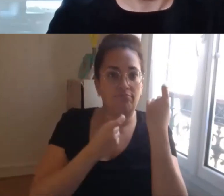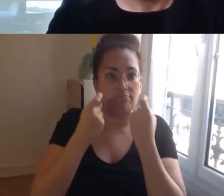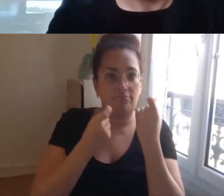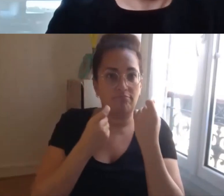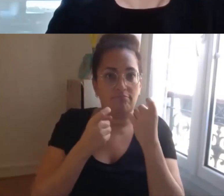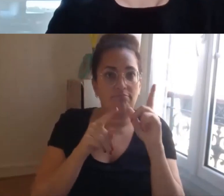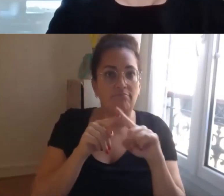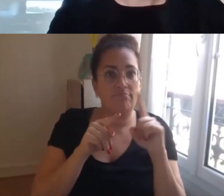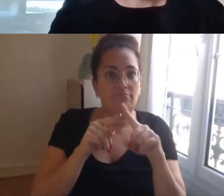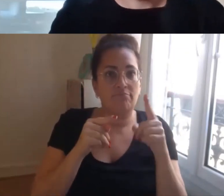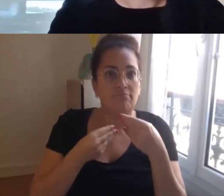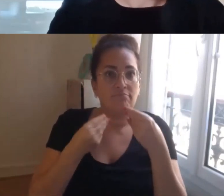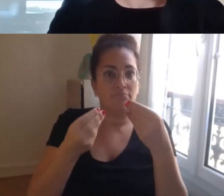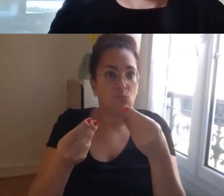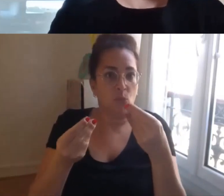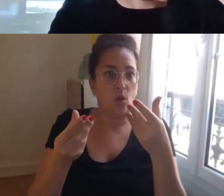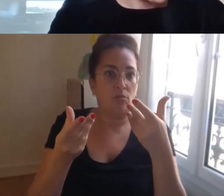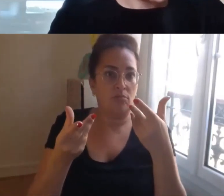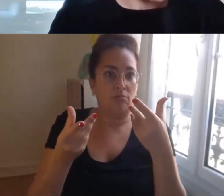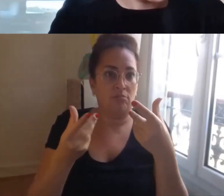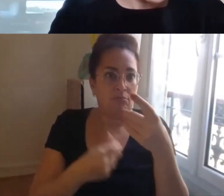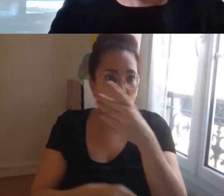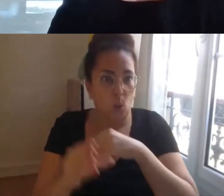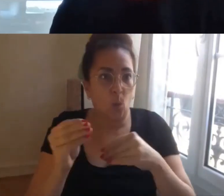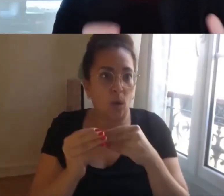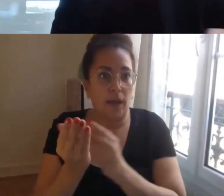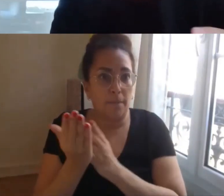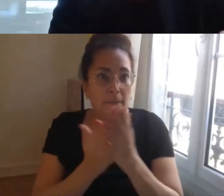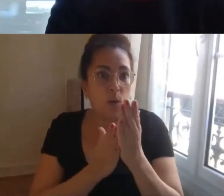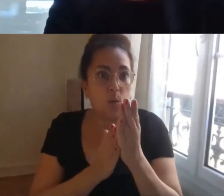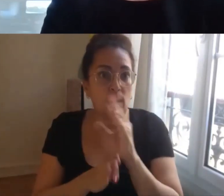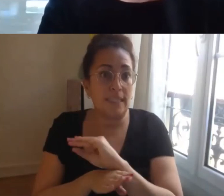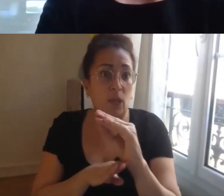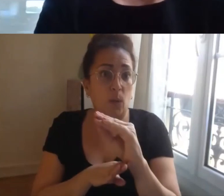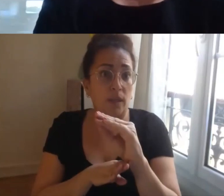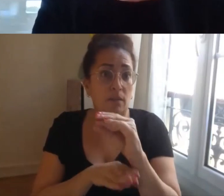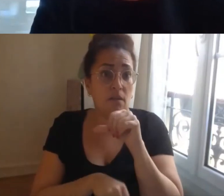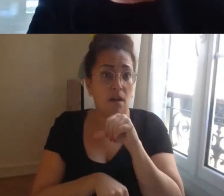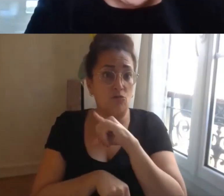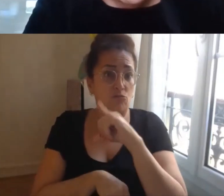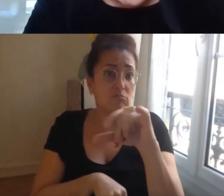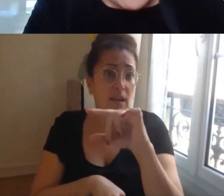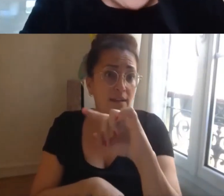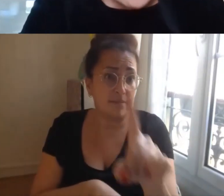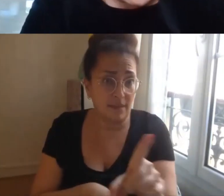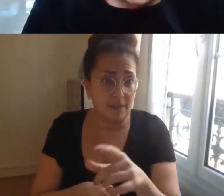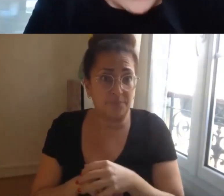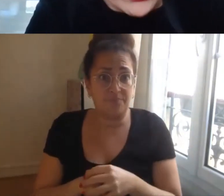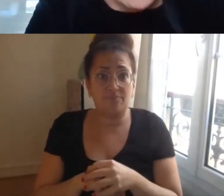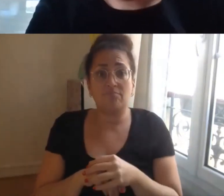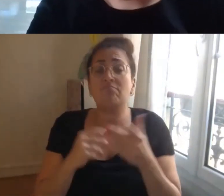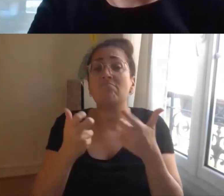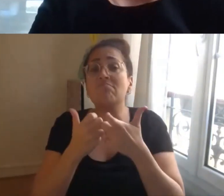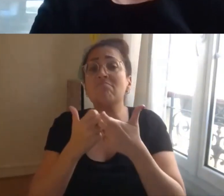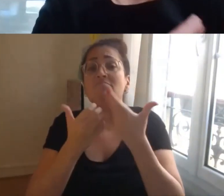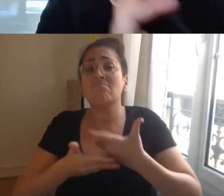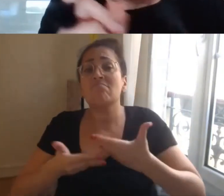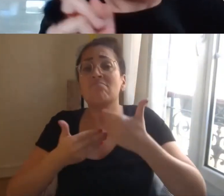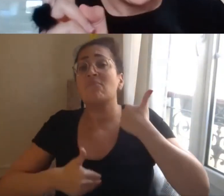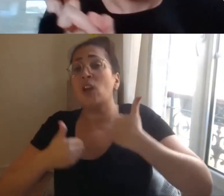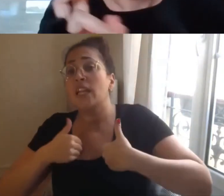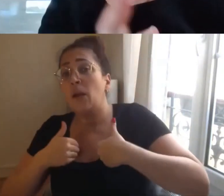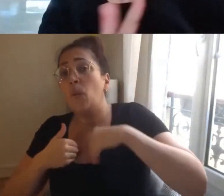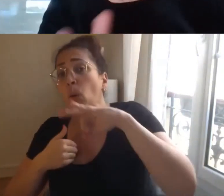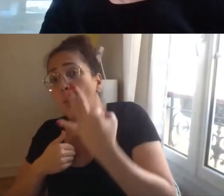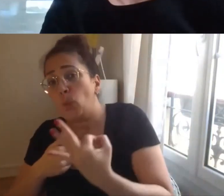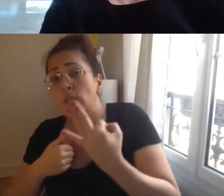donc factuels pour permettre de sécuriser les parcours sécuriser les parcours aujourd'hui que je suis une personne en situation de handicap ou une